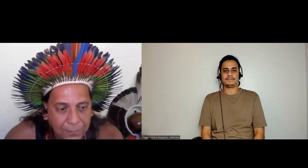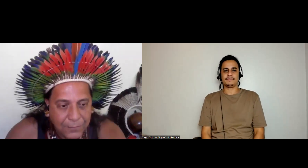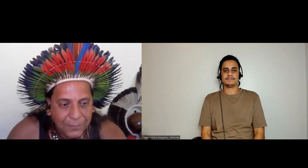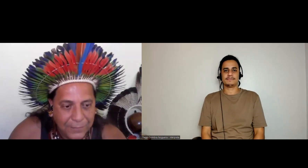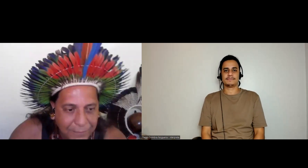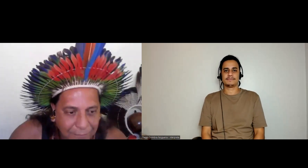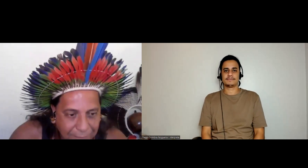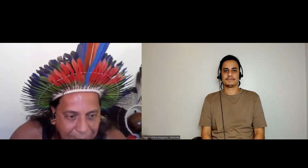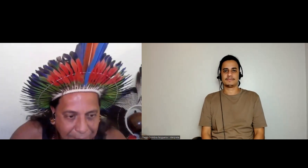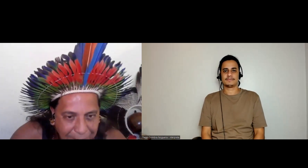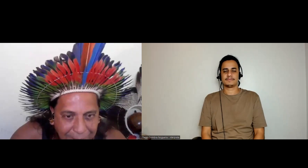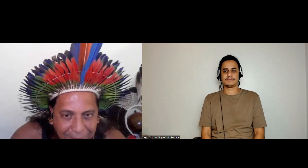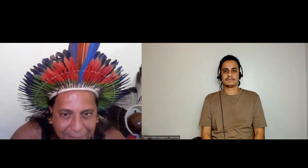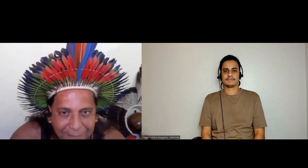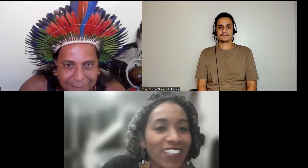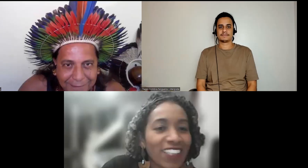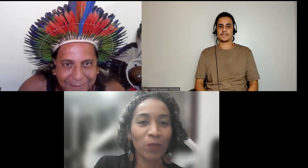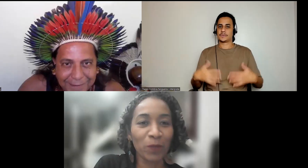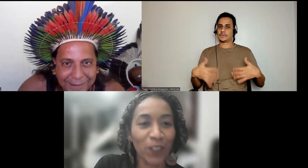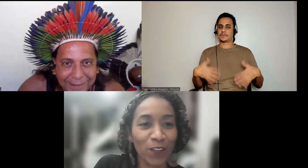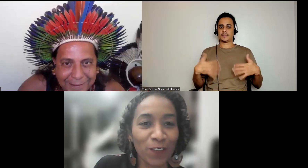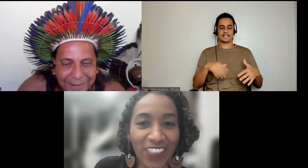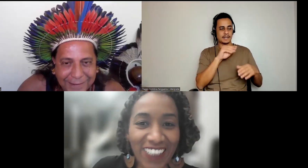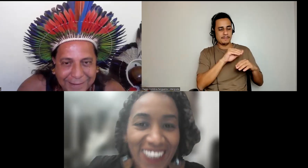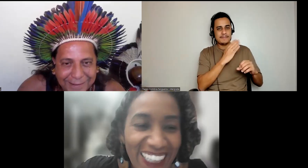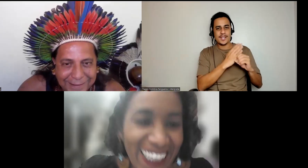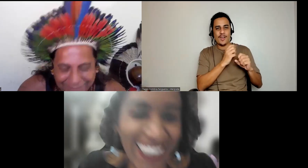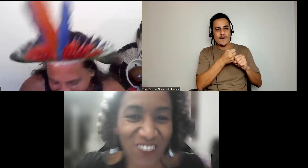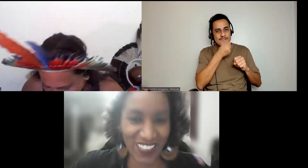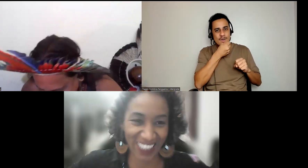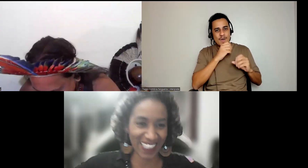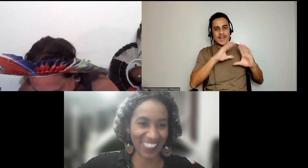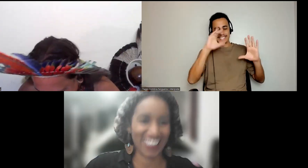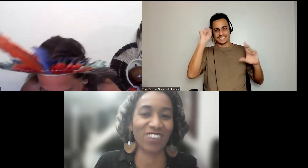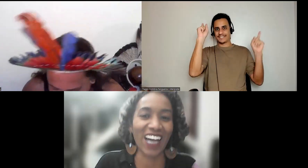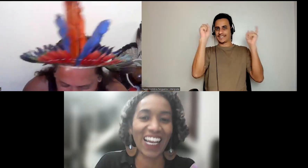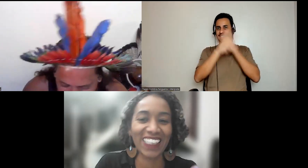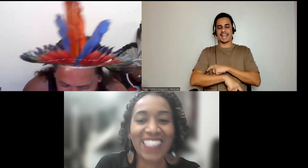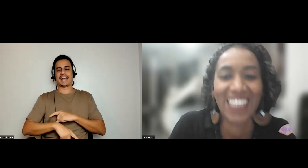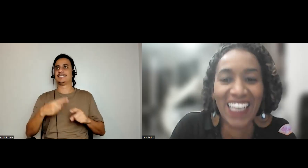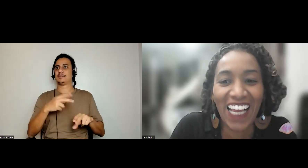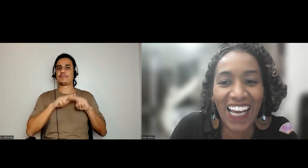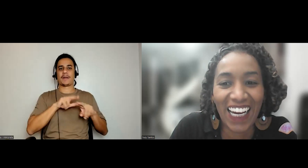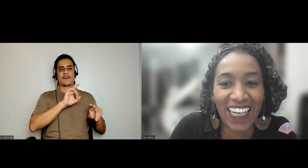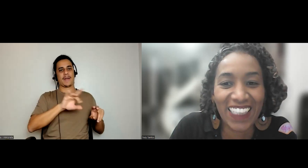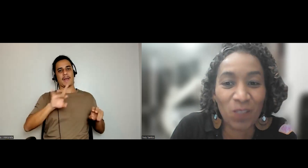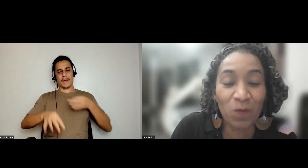Gente, até com dificuldade de abrir o microfone, aqui, depois dessas falas.